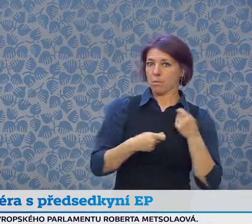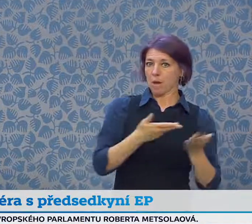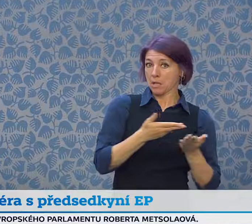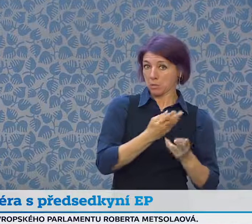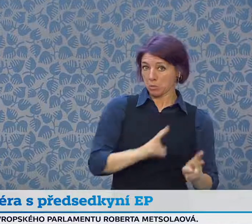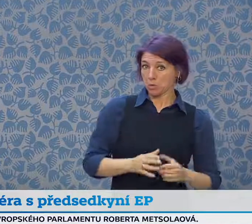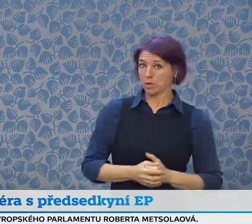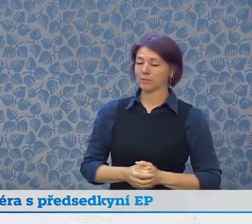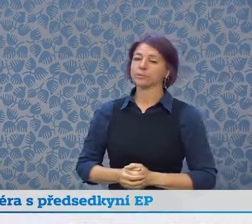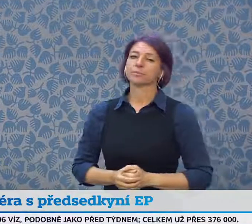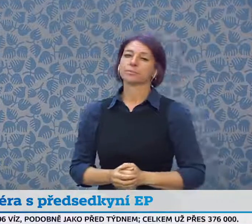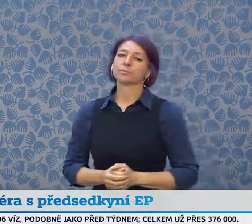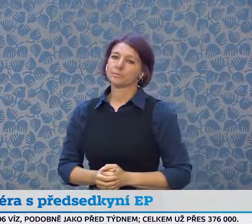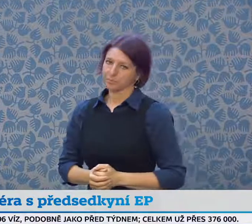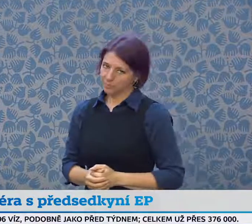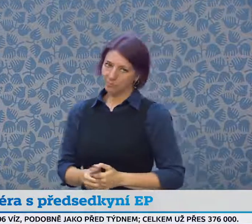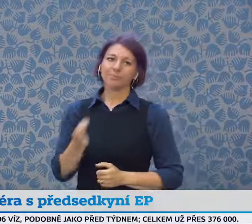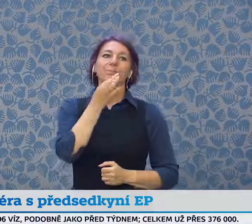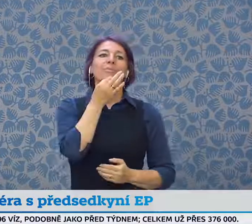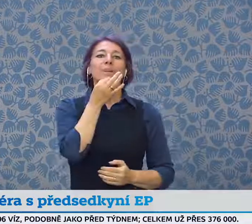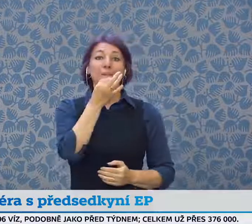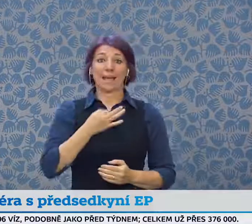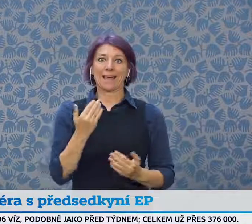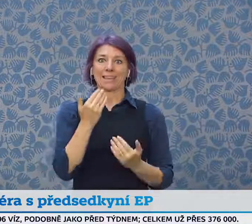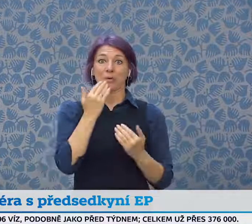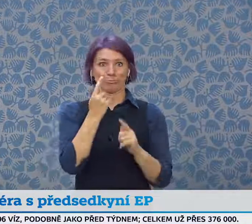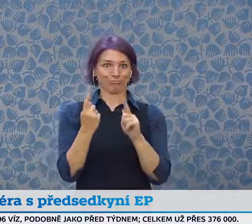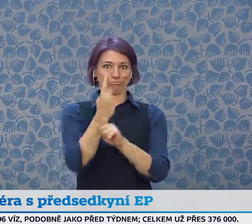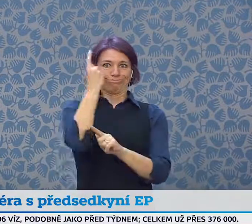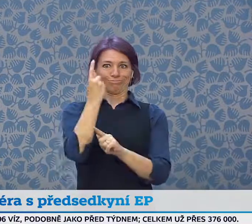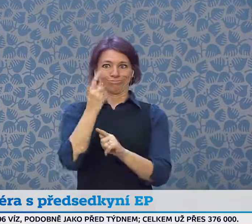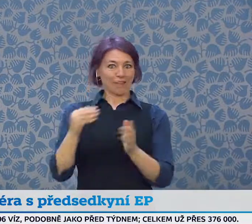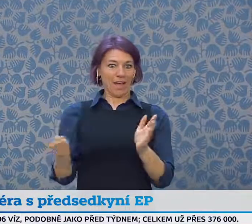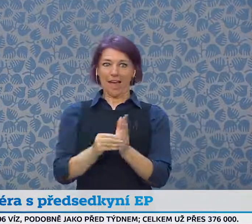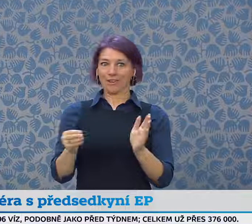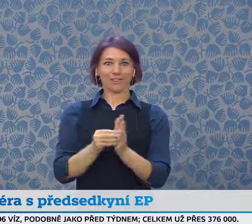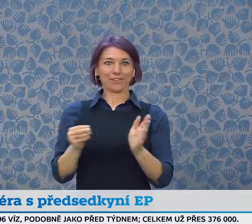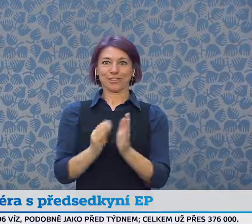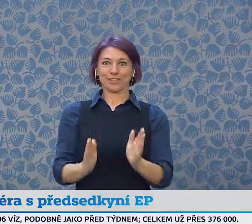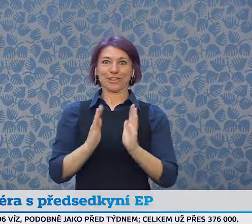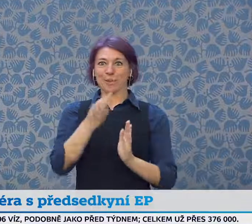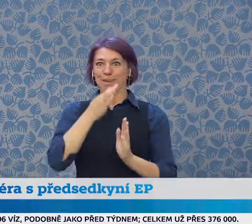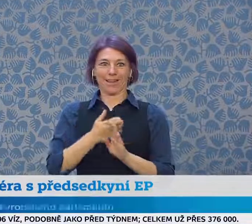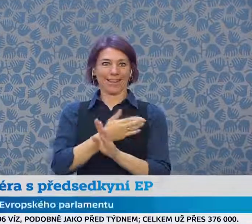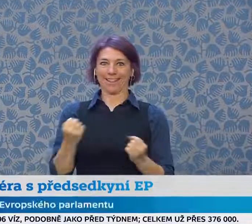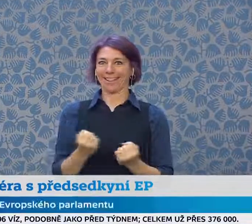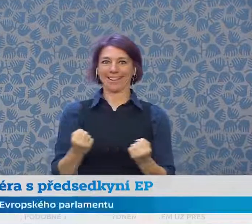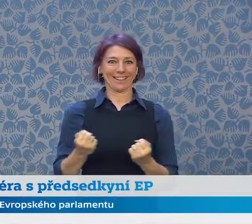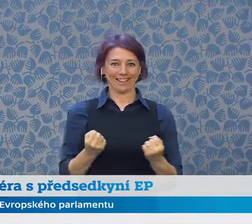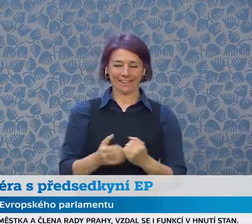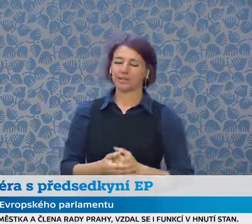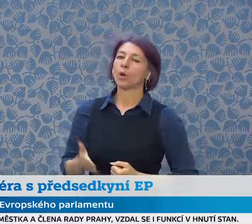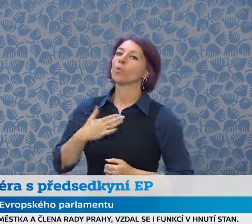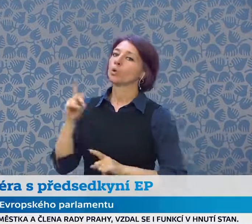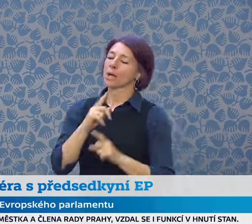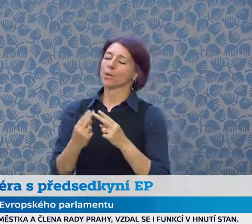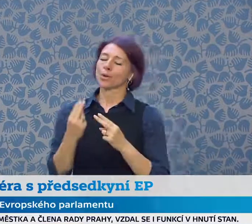Děkuji. Děkuji. Takovou otázku mi nikdy nikdo zatím nepoložil. myslím si za prvé,